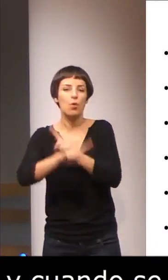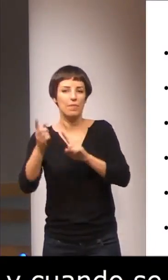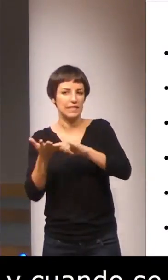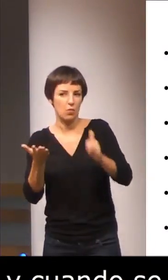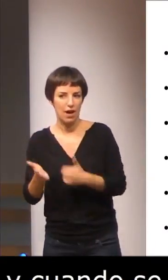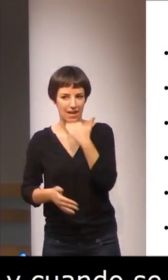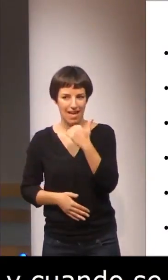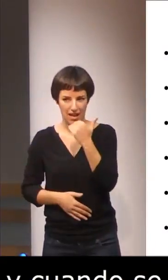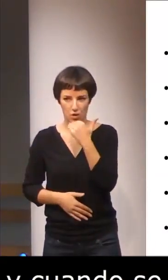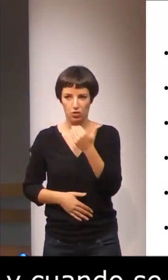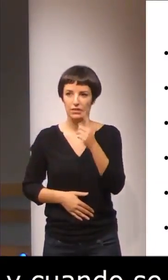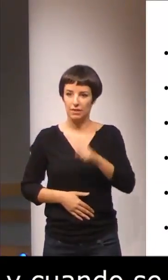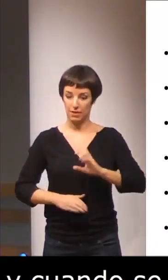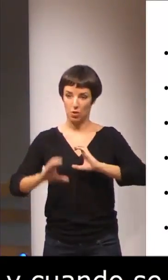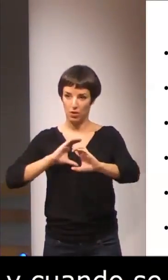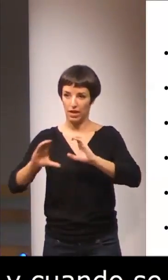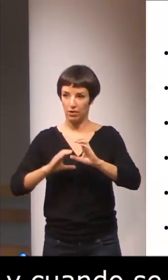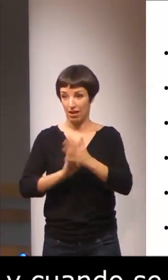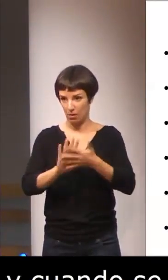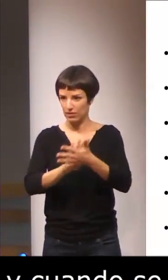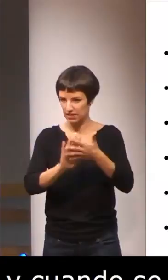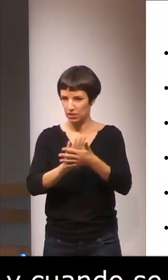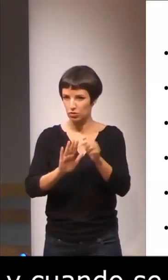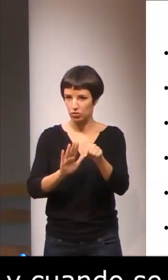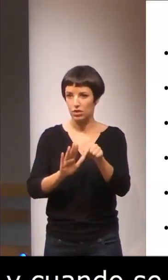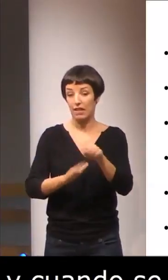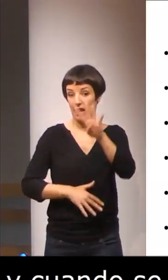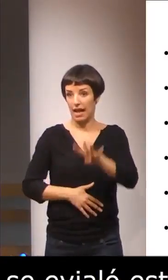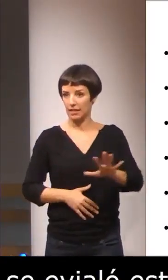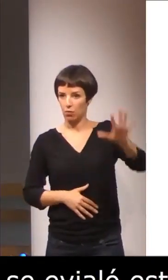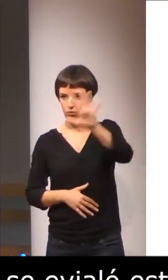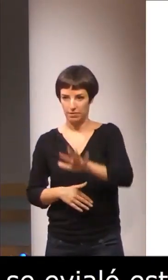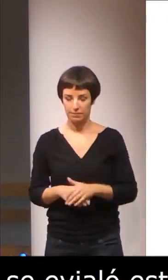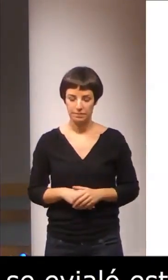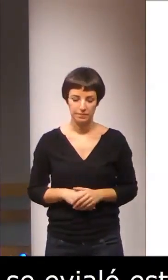y la comunicación en lengua de signos de Cataluña.